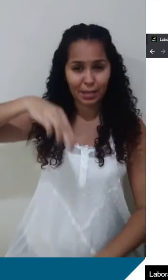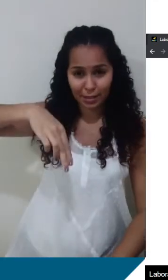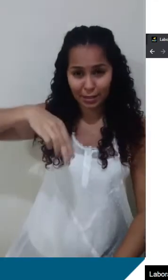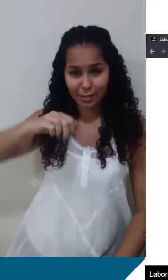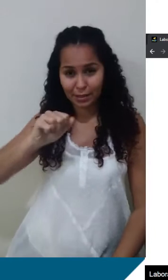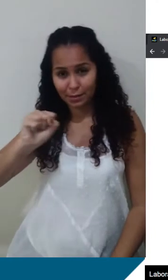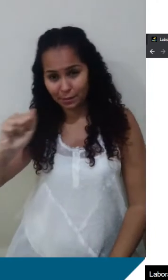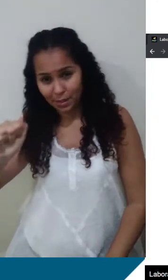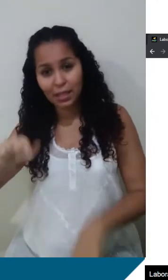força.